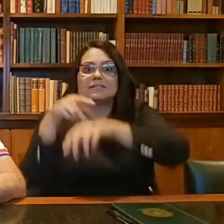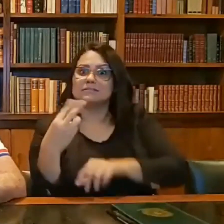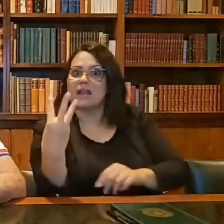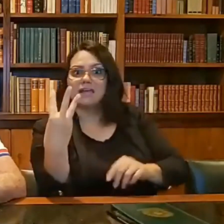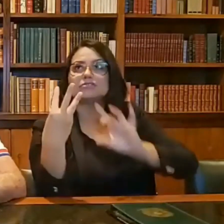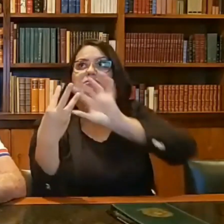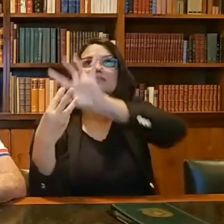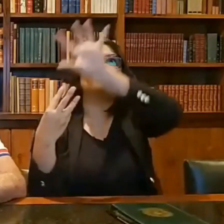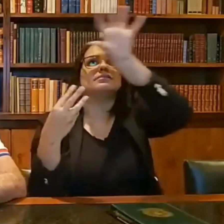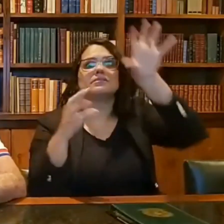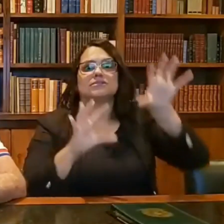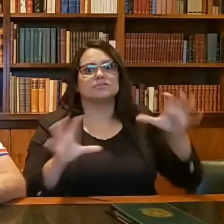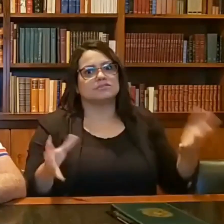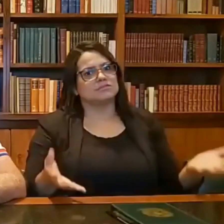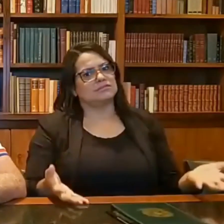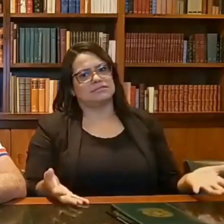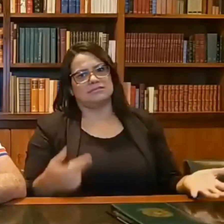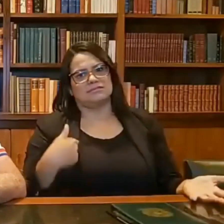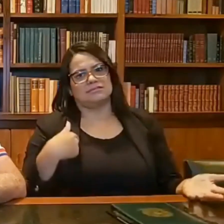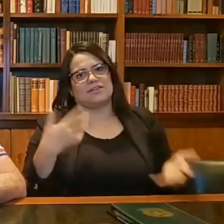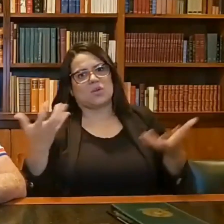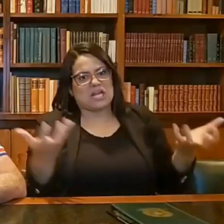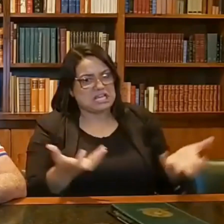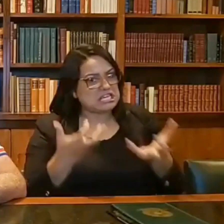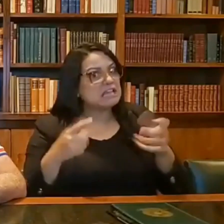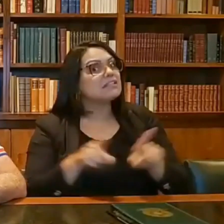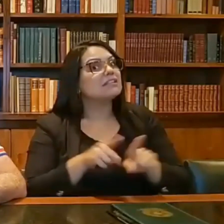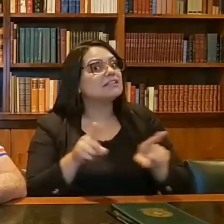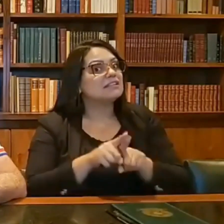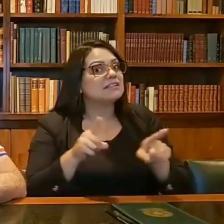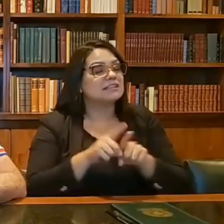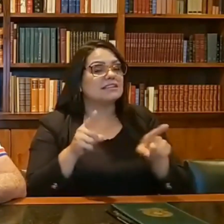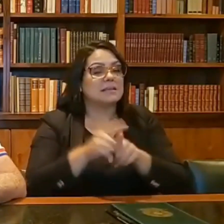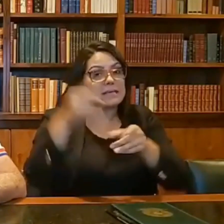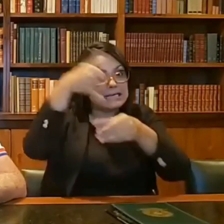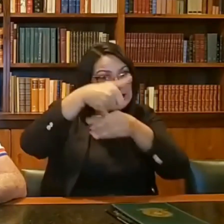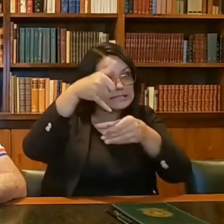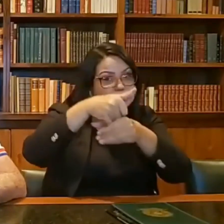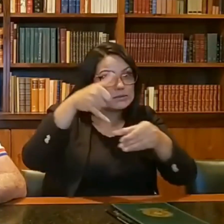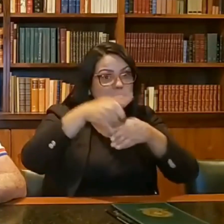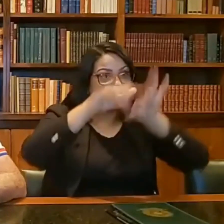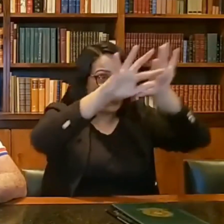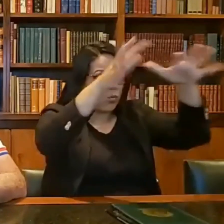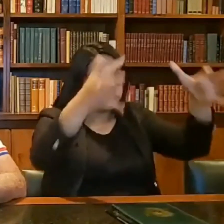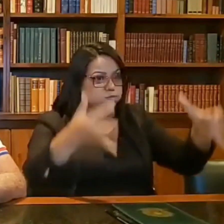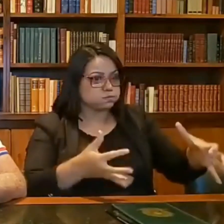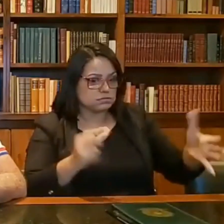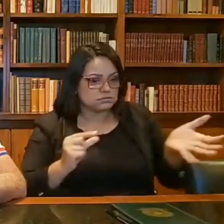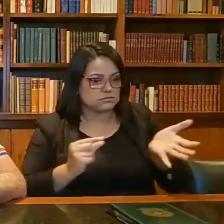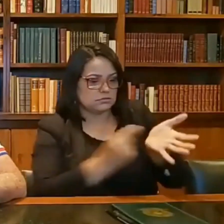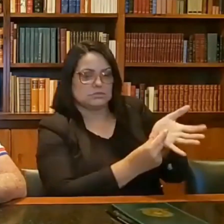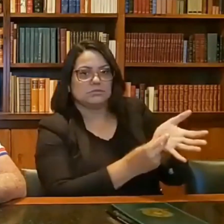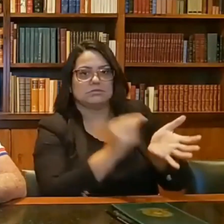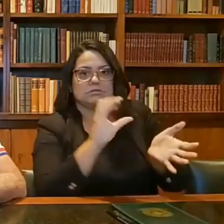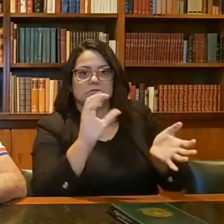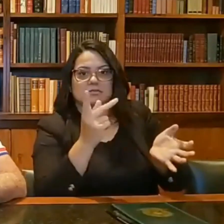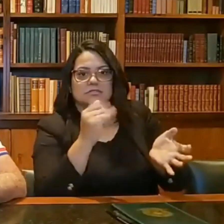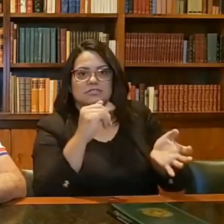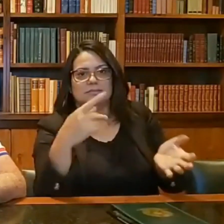botar um chip em cada bomba de gasolina do Brasil, não sei o preço de cada chip, não sei quantas bombas são no Brasil, mas é uma questão milionária.